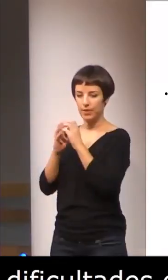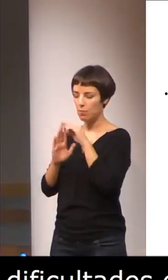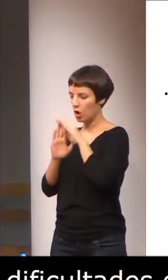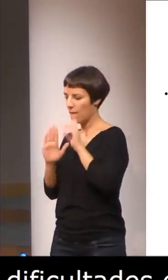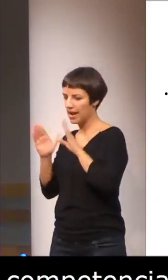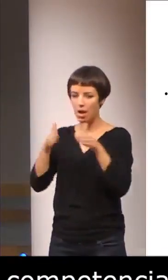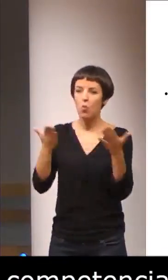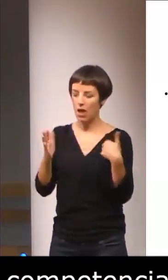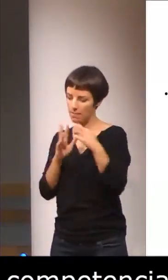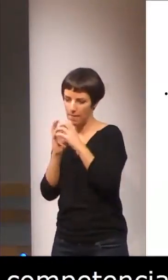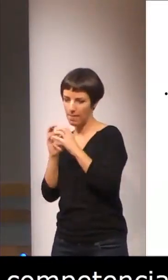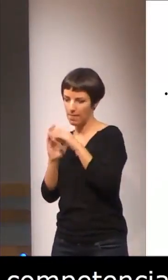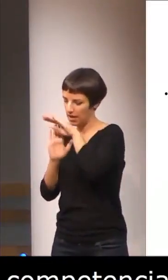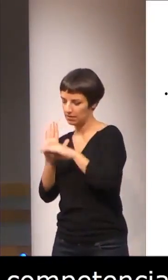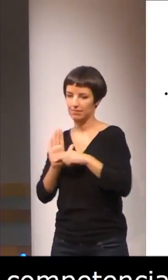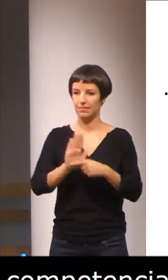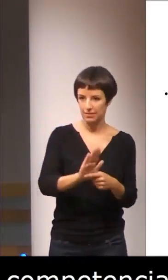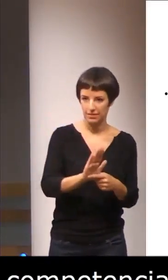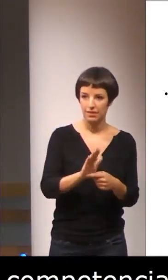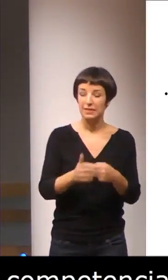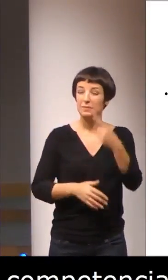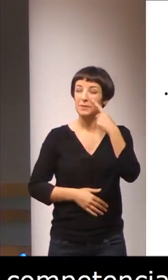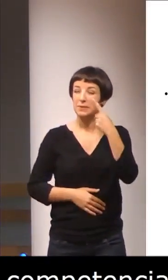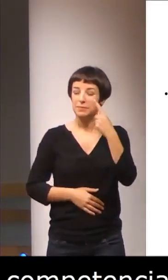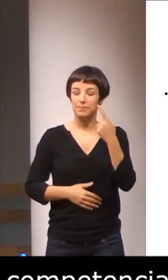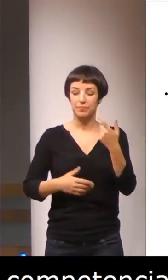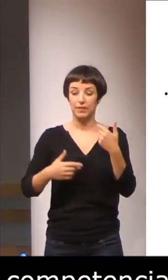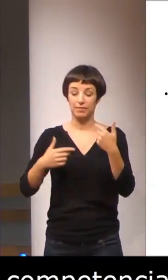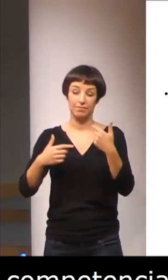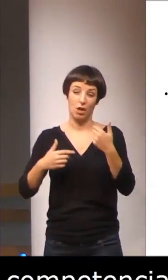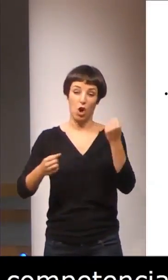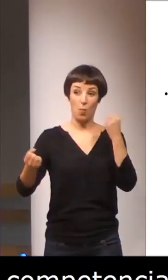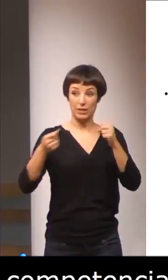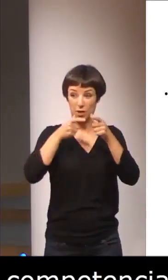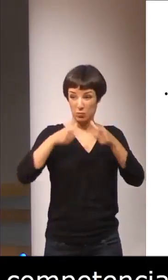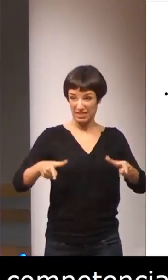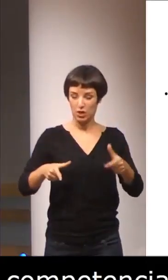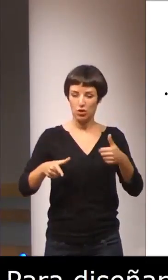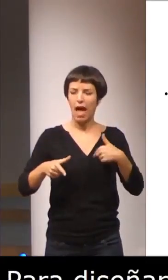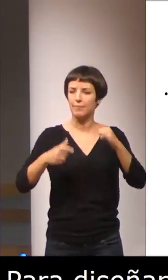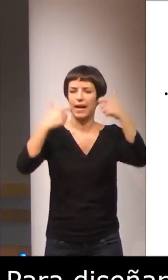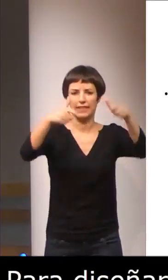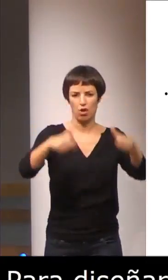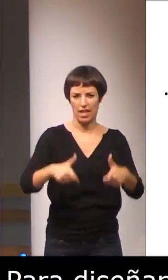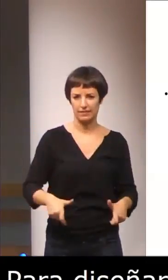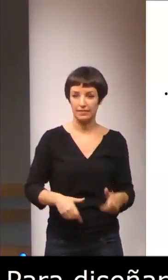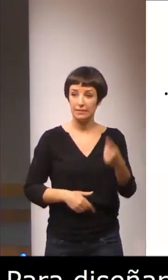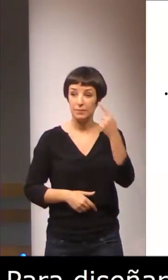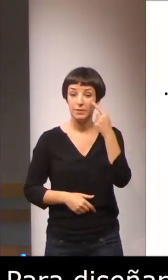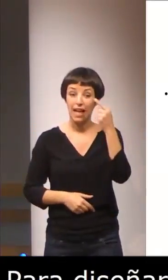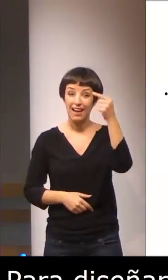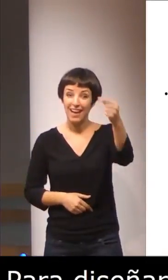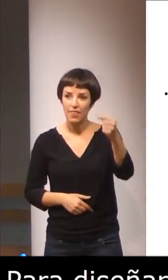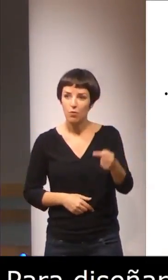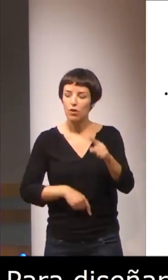Normalmente, cada una de las categorías de esos comportamientos lingüísticos van asociadas a unas horas